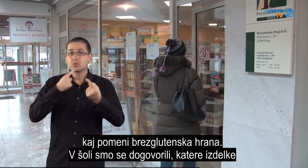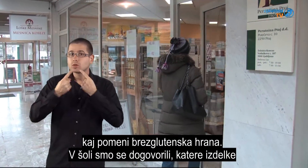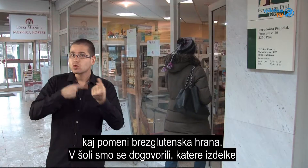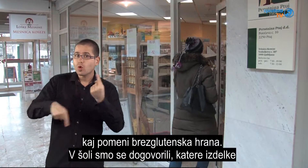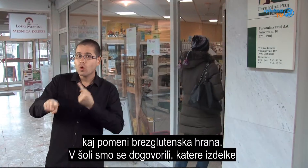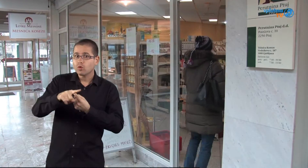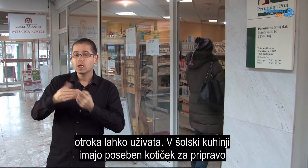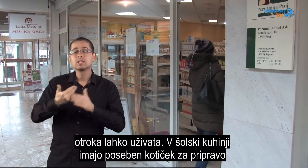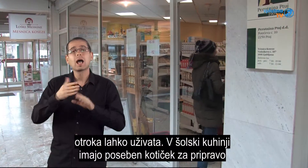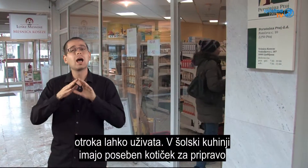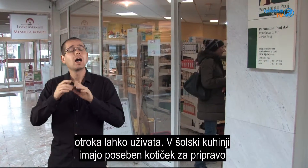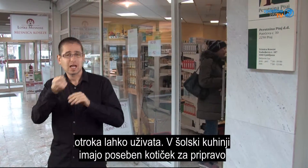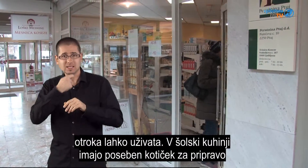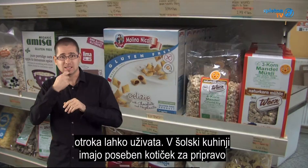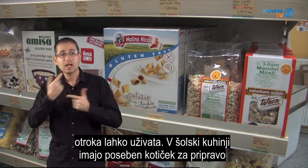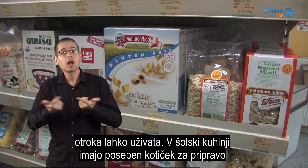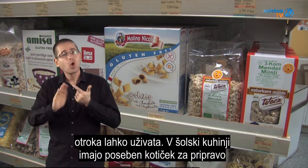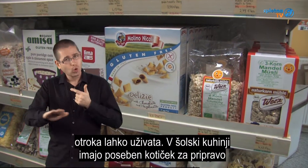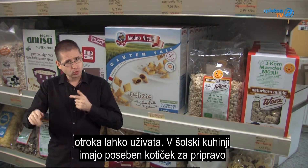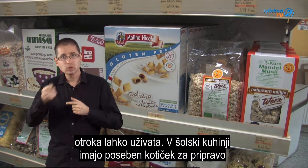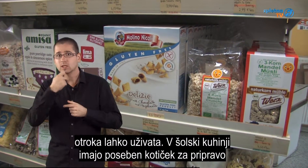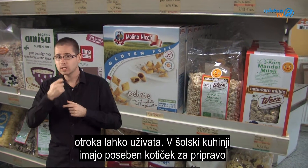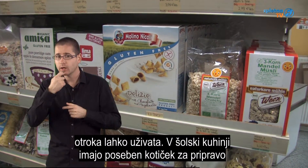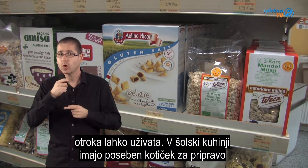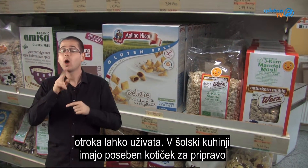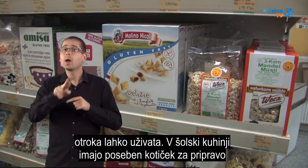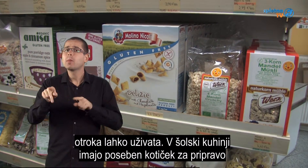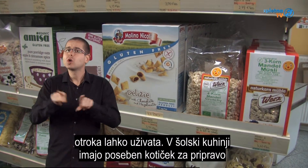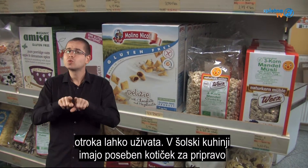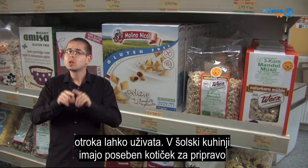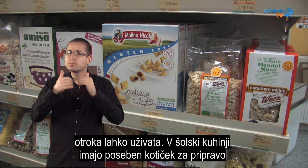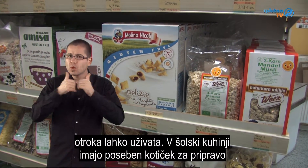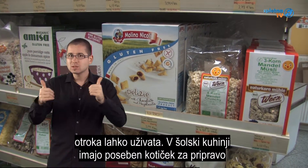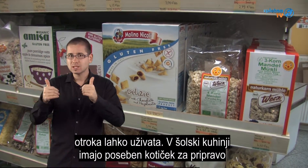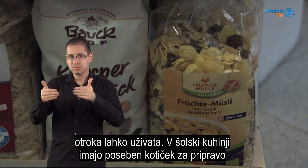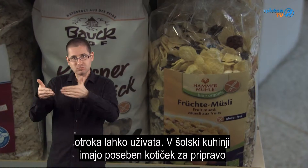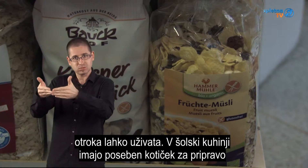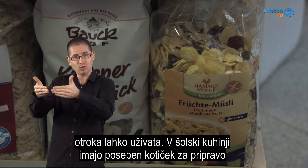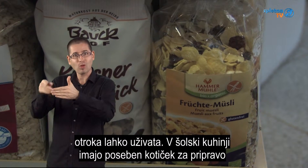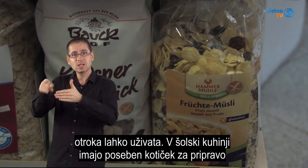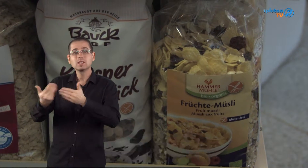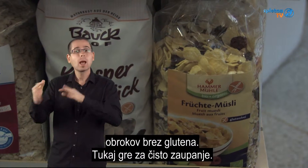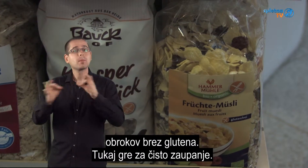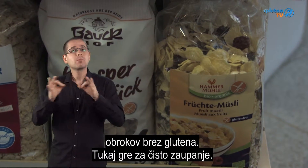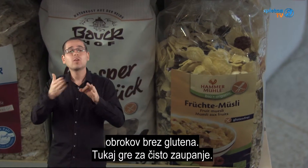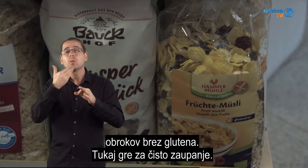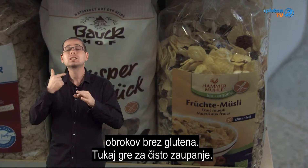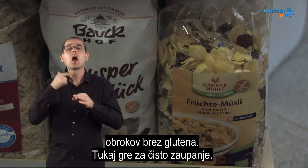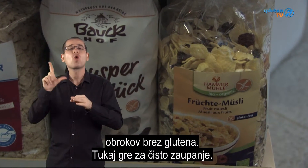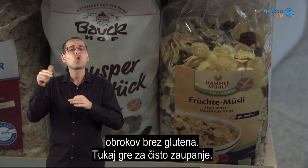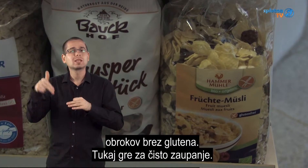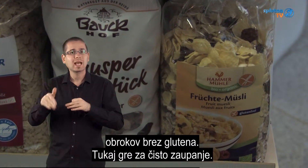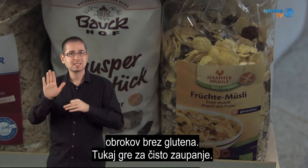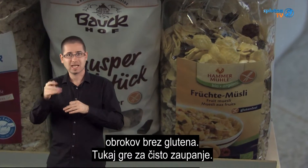za izdelke, jih otroci lahko uživajo, tudi imajo poseben kotiček za pripravo brezglutenske hrane.